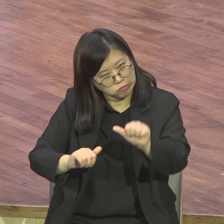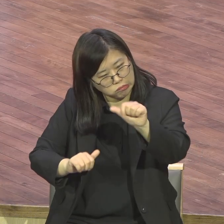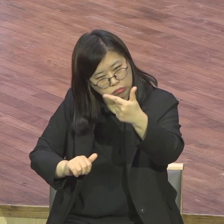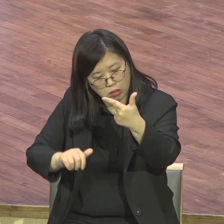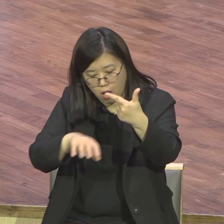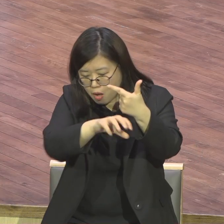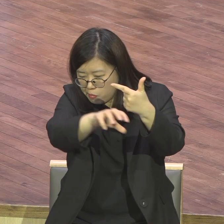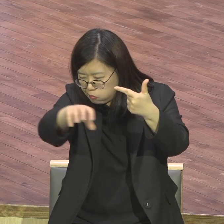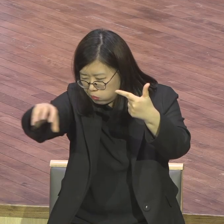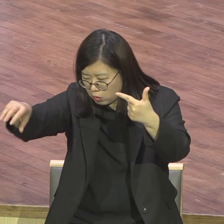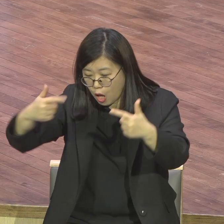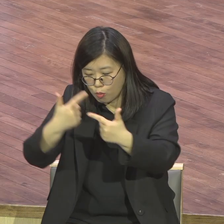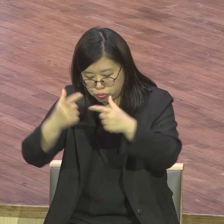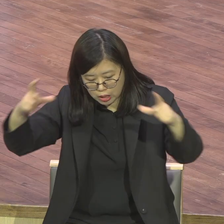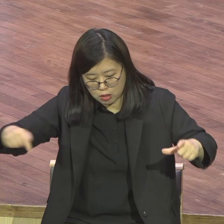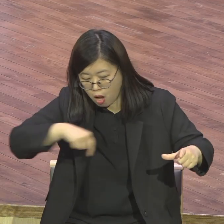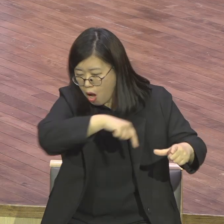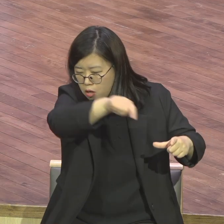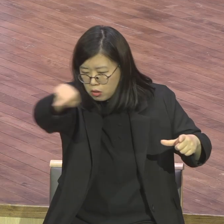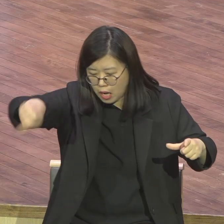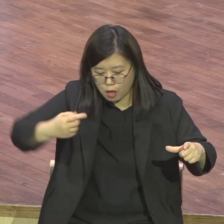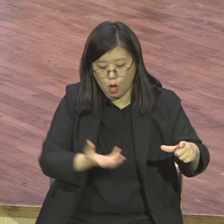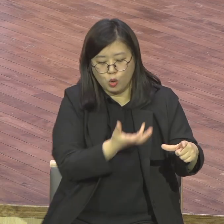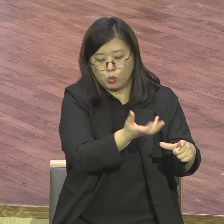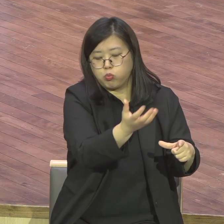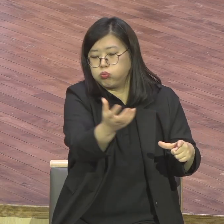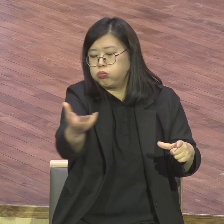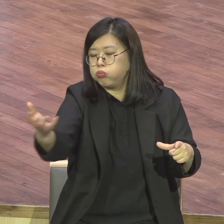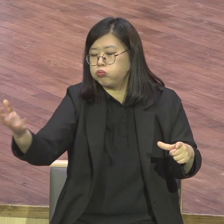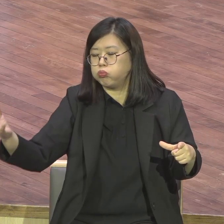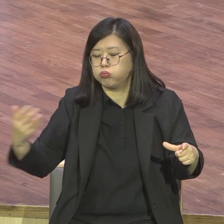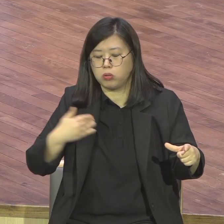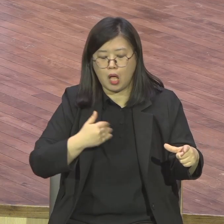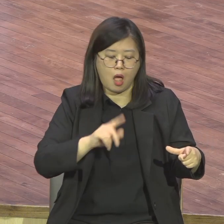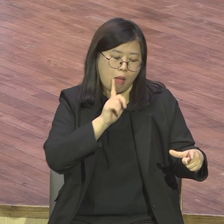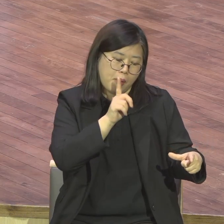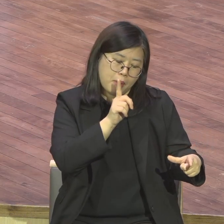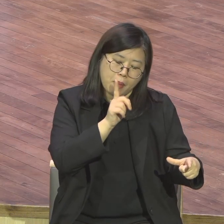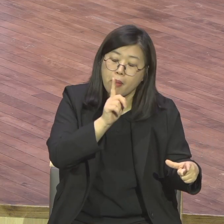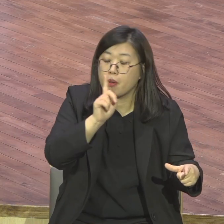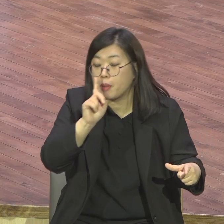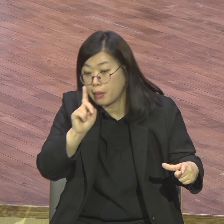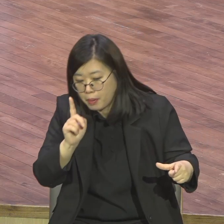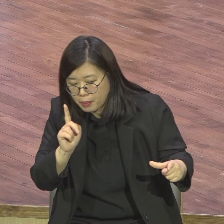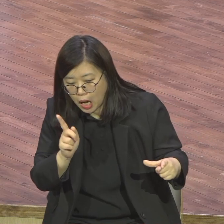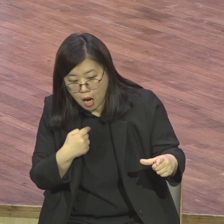거기서 쫙 나의 이름 제목 쫙 나오잖아요 보금증관이 너무 좋아 꼼짝 말고 앉아있으니까